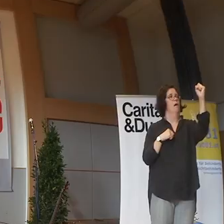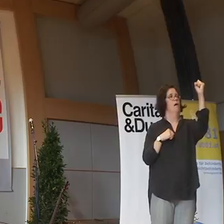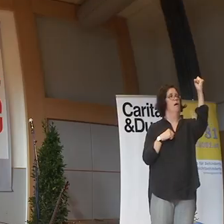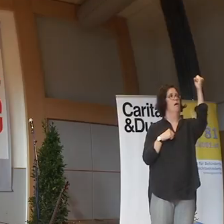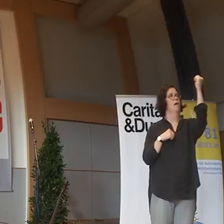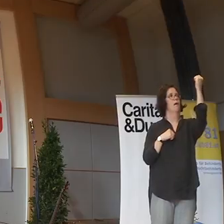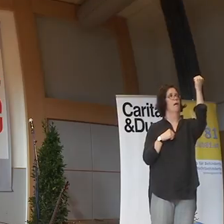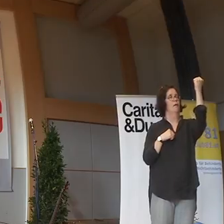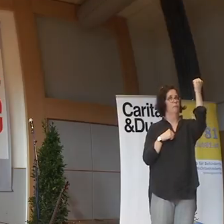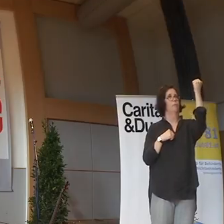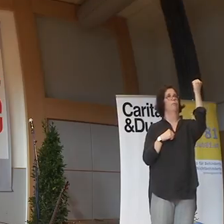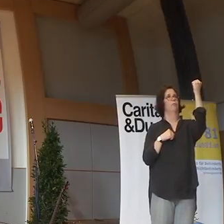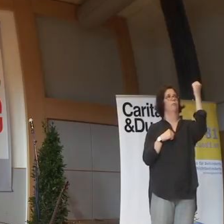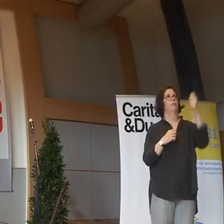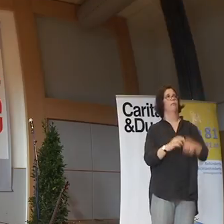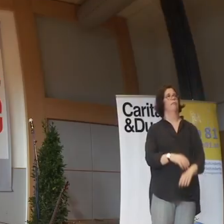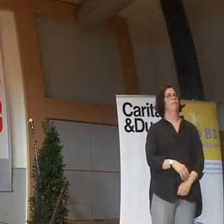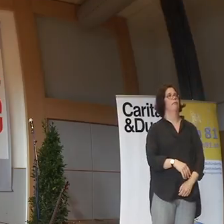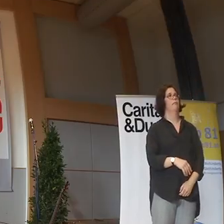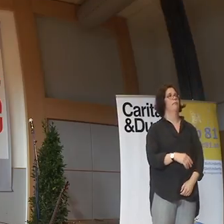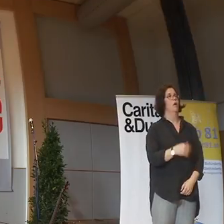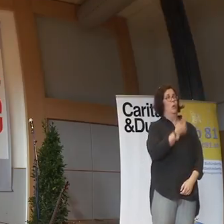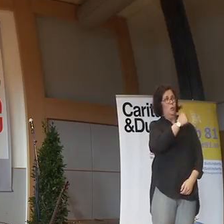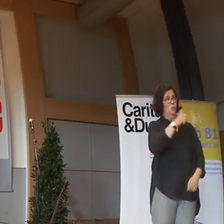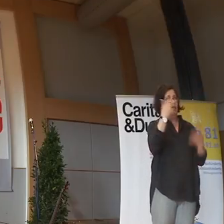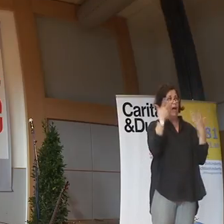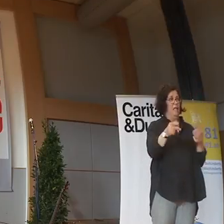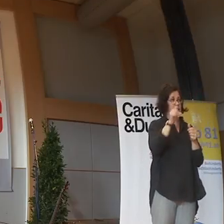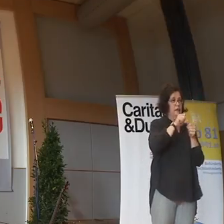Und wenn er sich dann umtraut hat. 180 Grad.